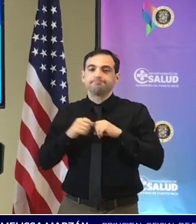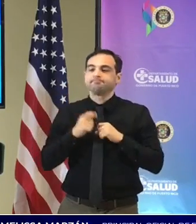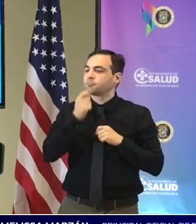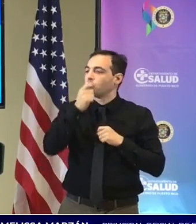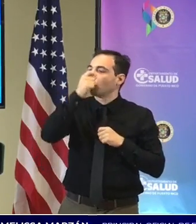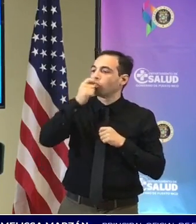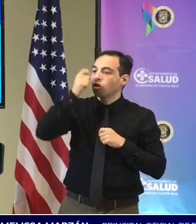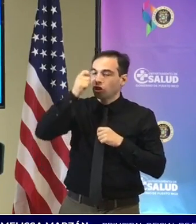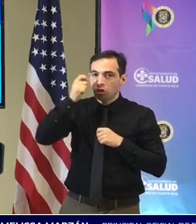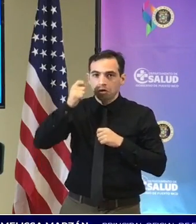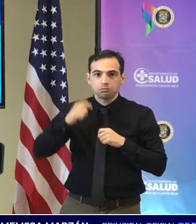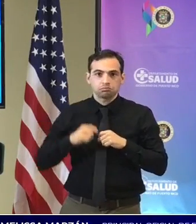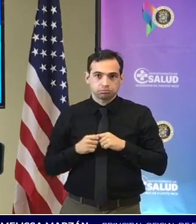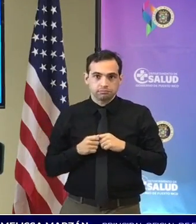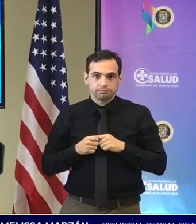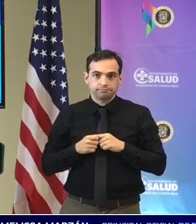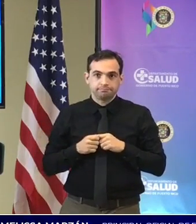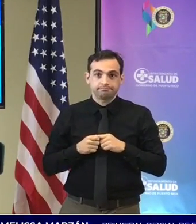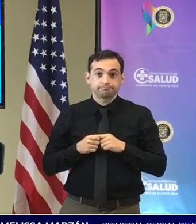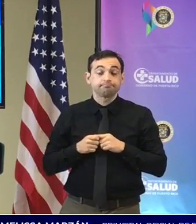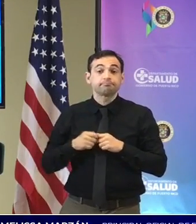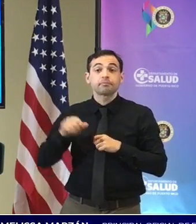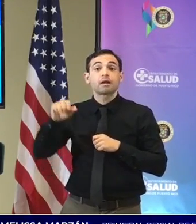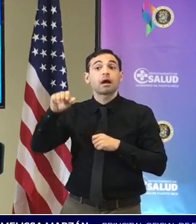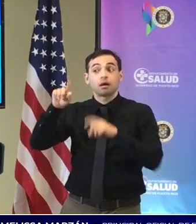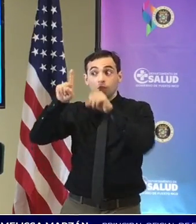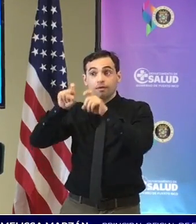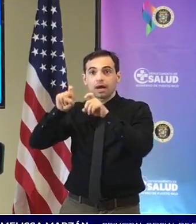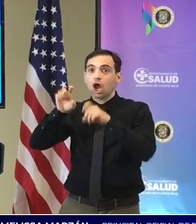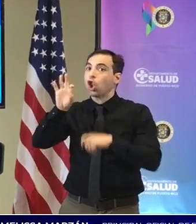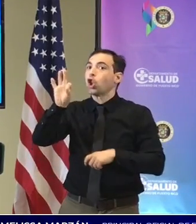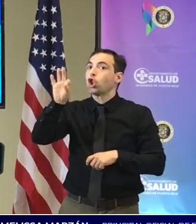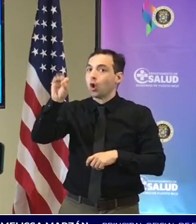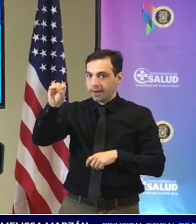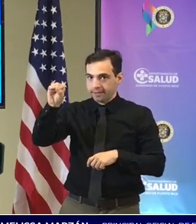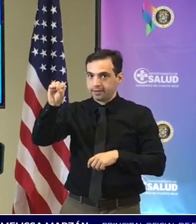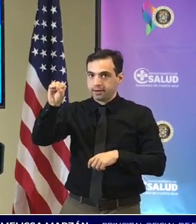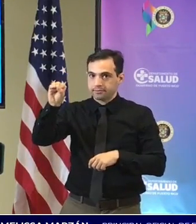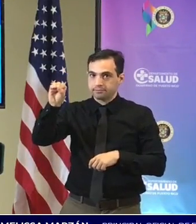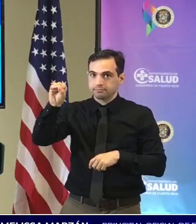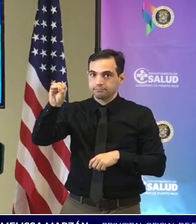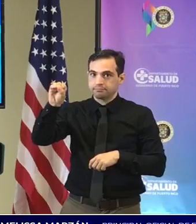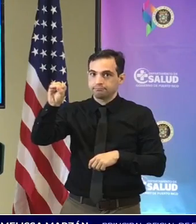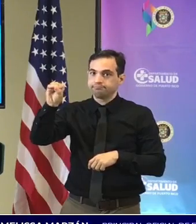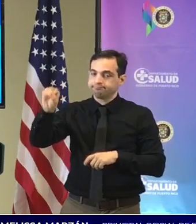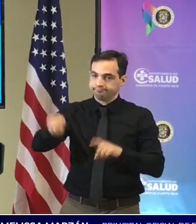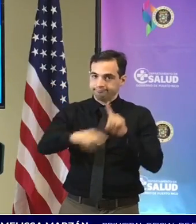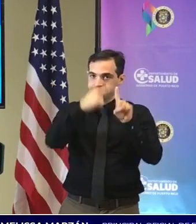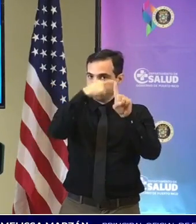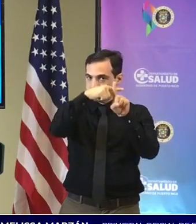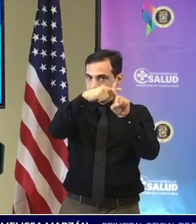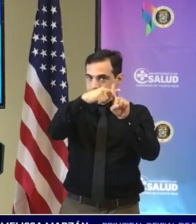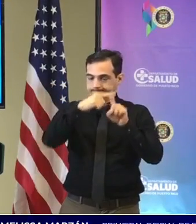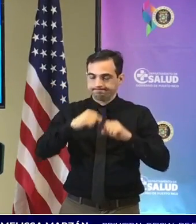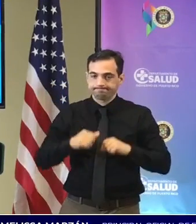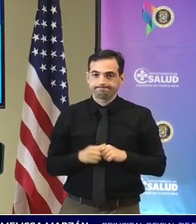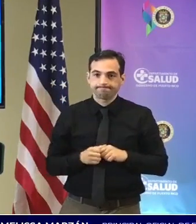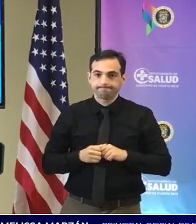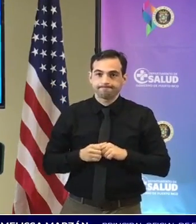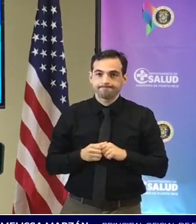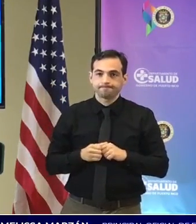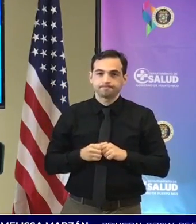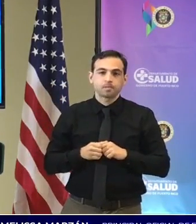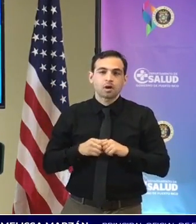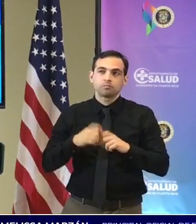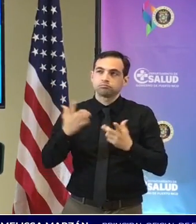moleculares de las pruebas de antígenos tuvimos 90 pruebas que dieron positivas para una